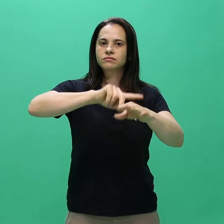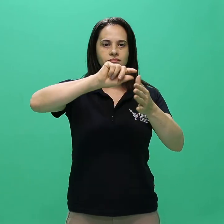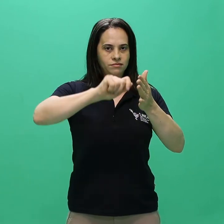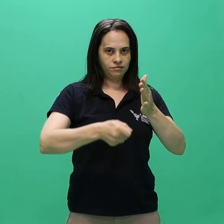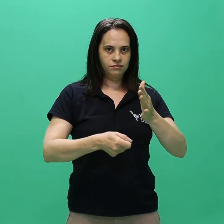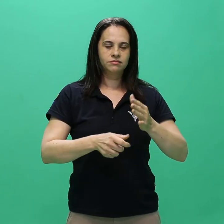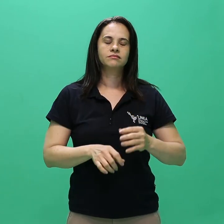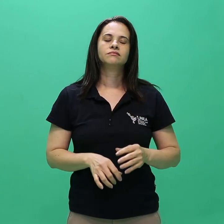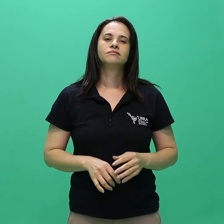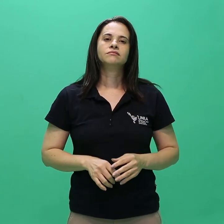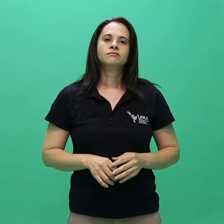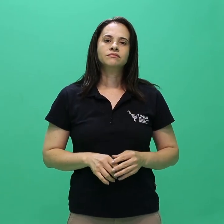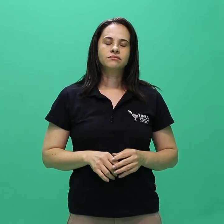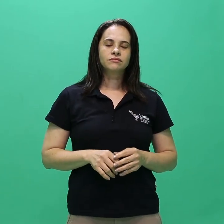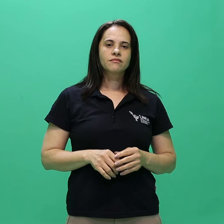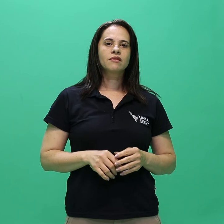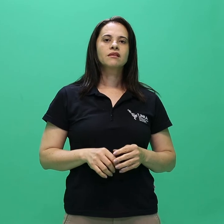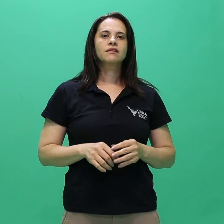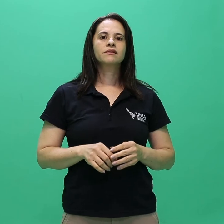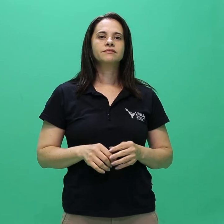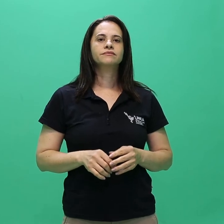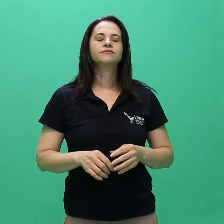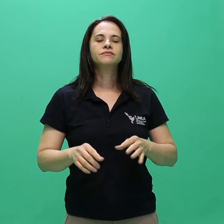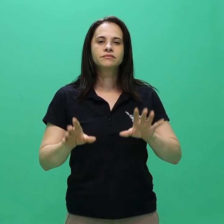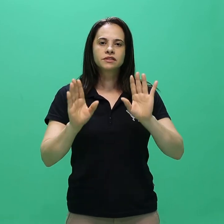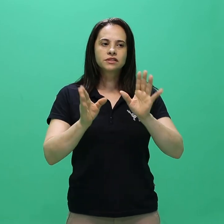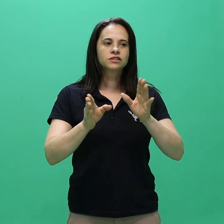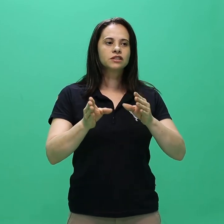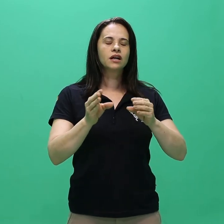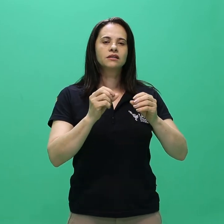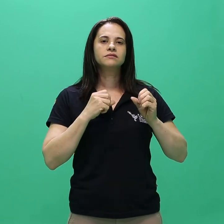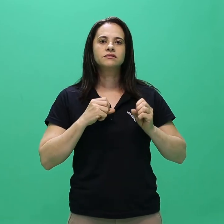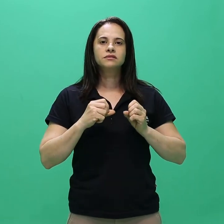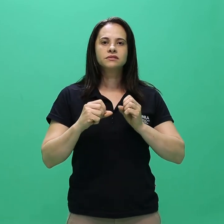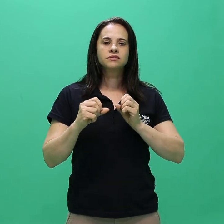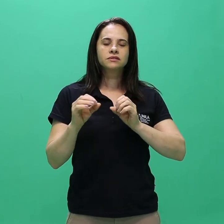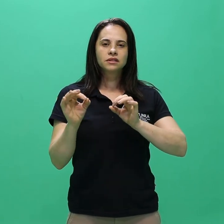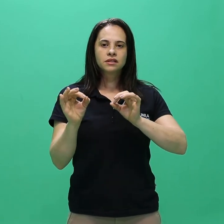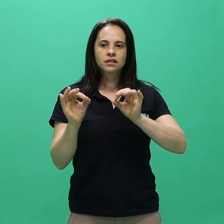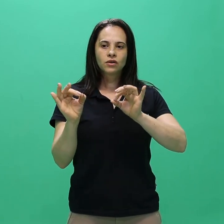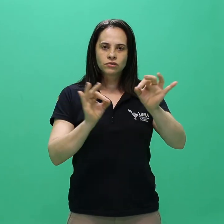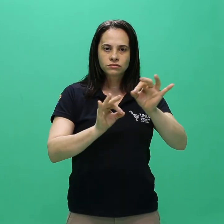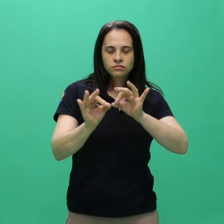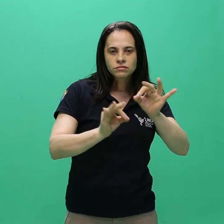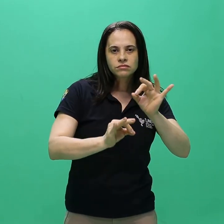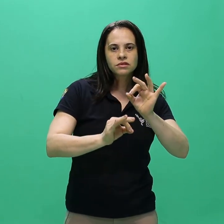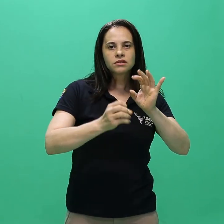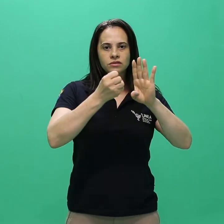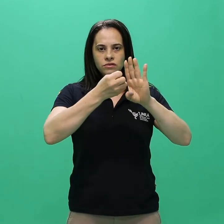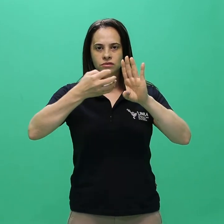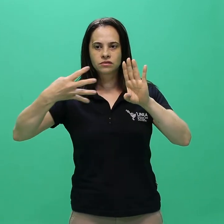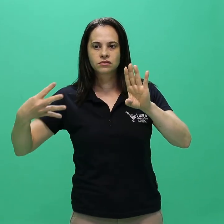matrícula, conforme a orientação a ser publicada no edital de resultado preliminar final.